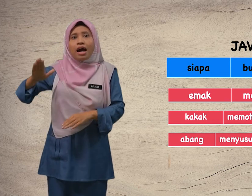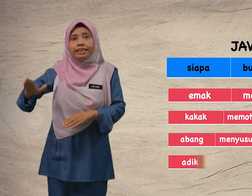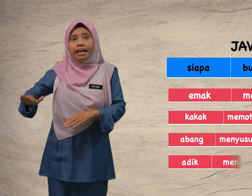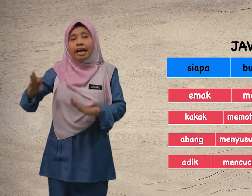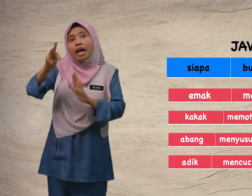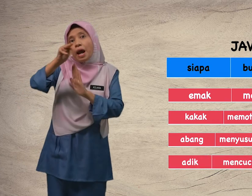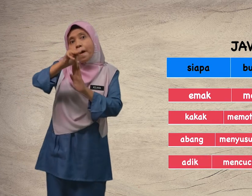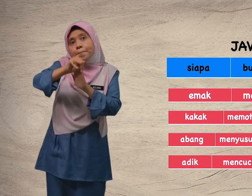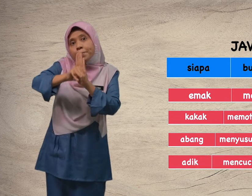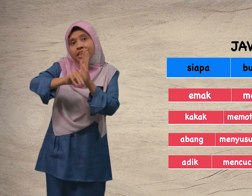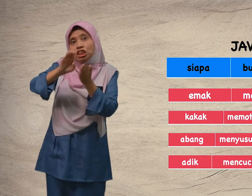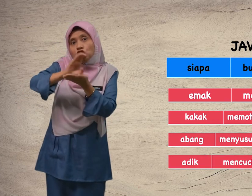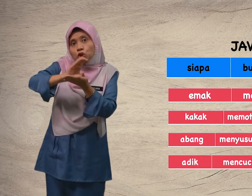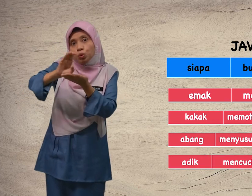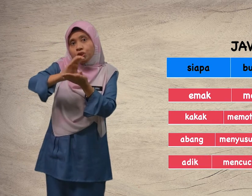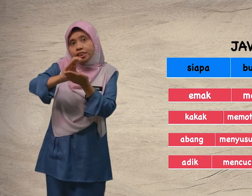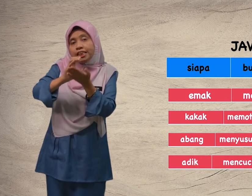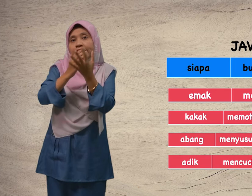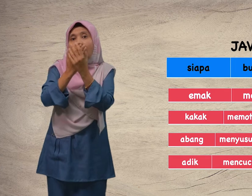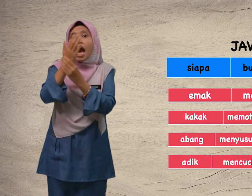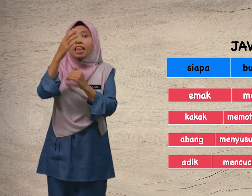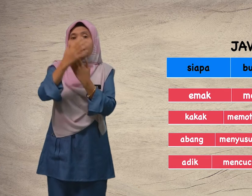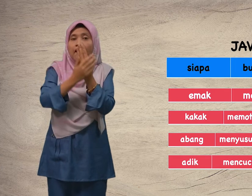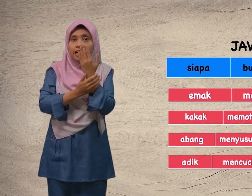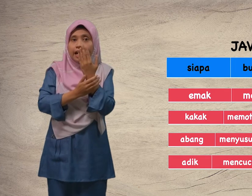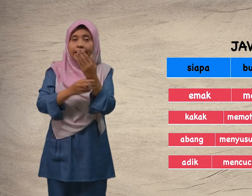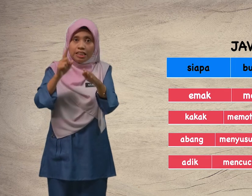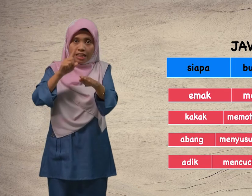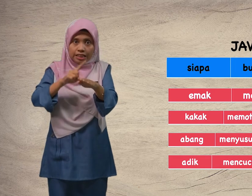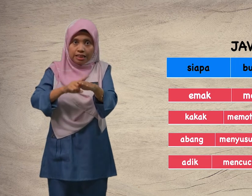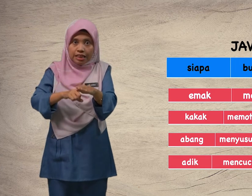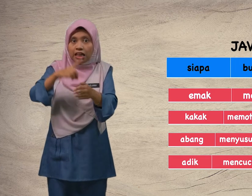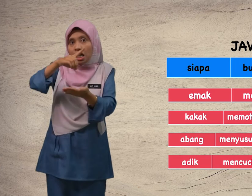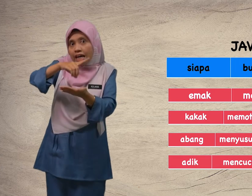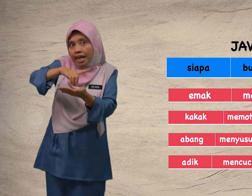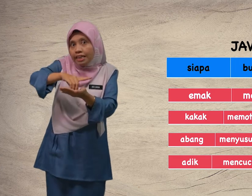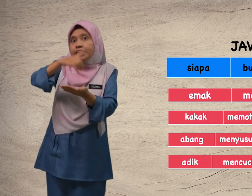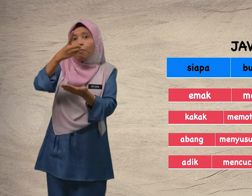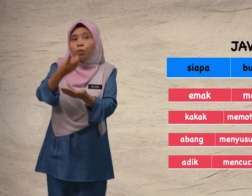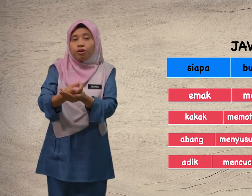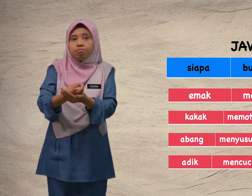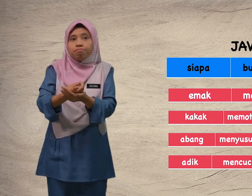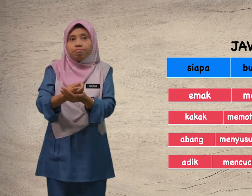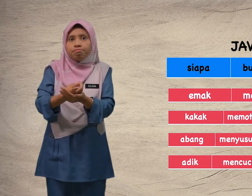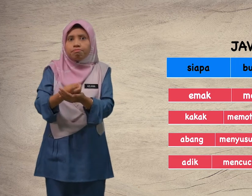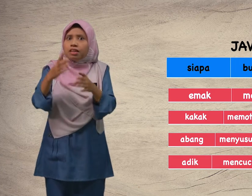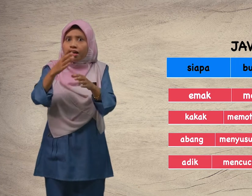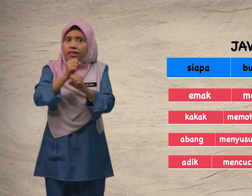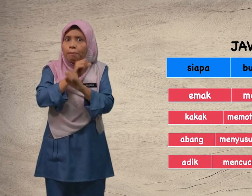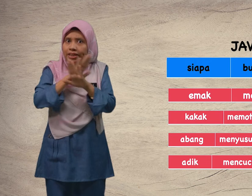adik mencuci tangan di dapur. Dapat